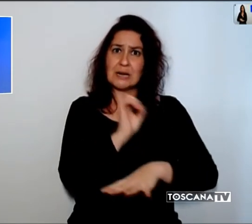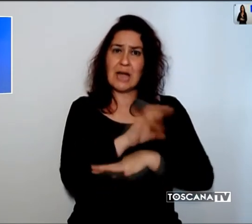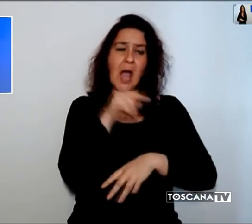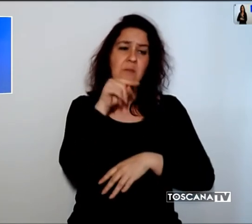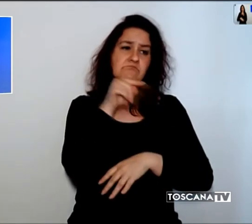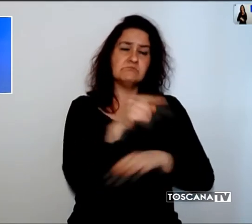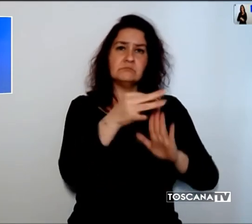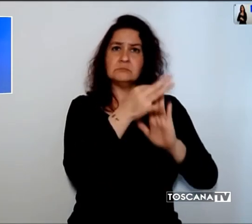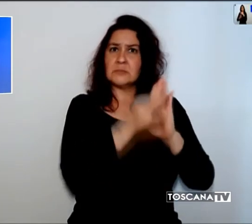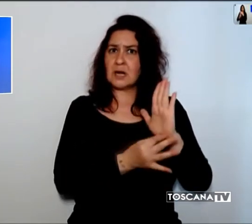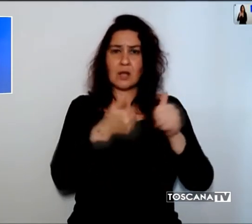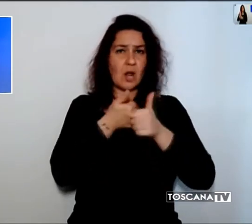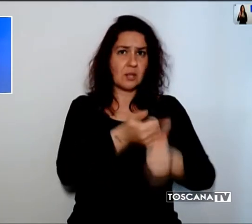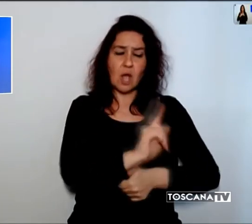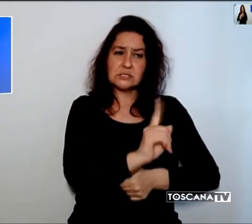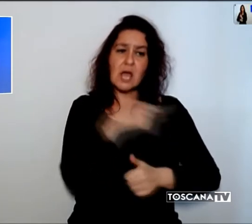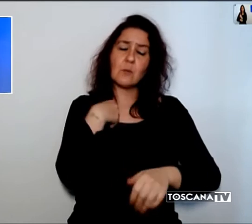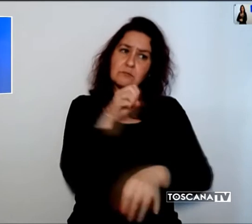piccolo animale domestico.